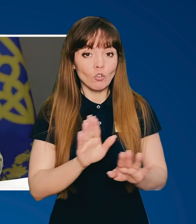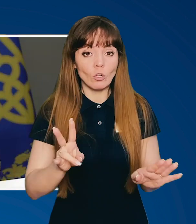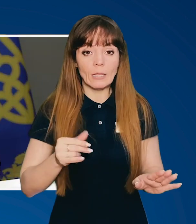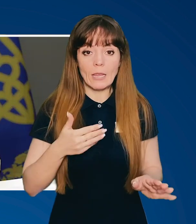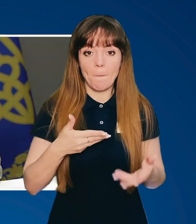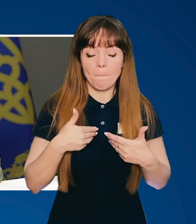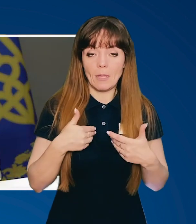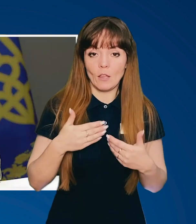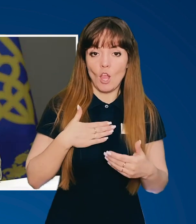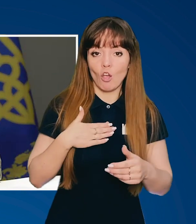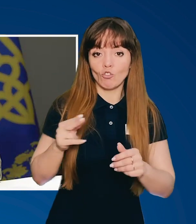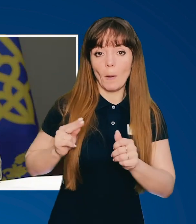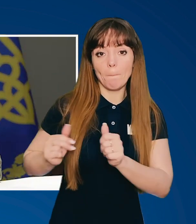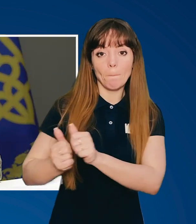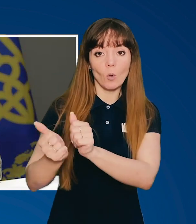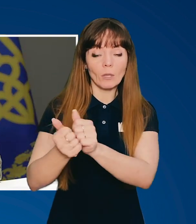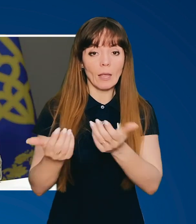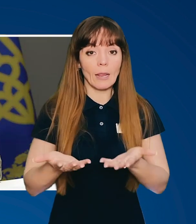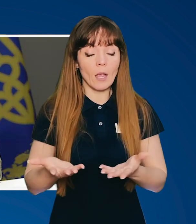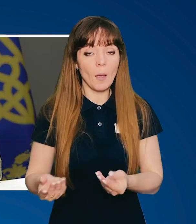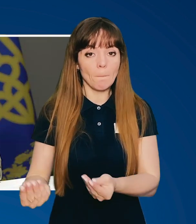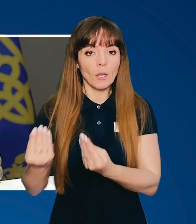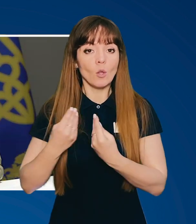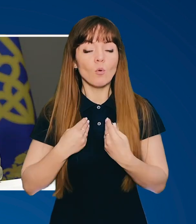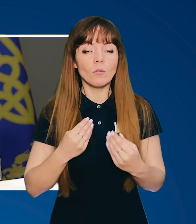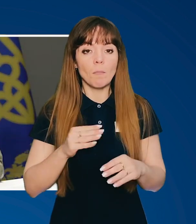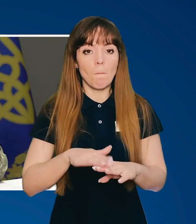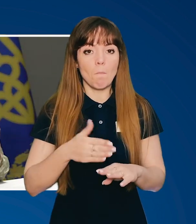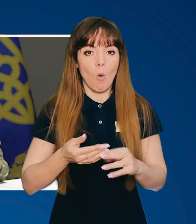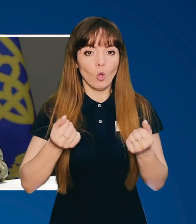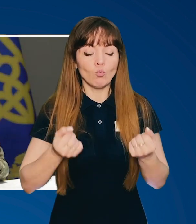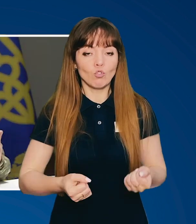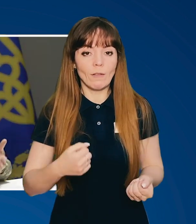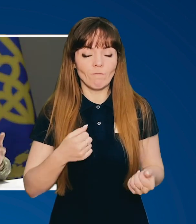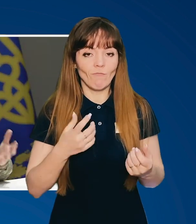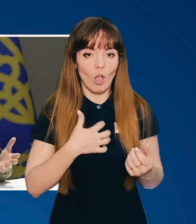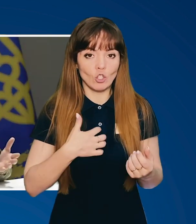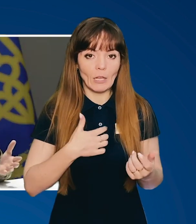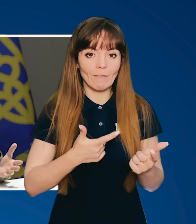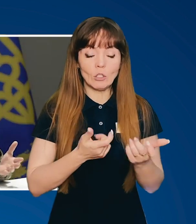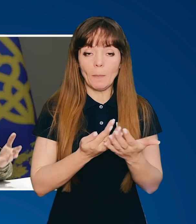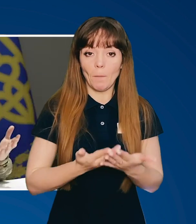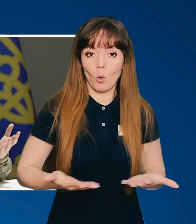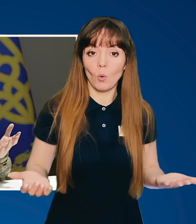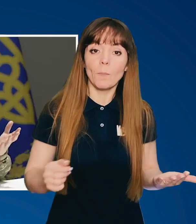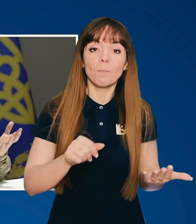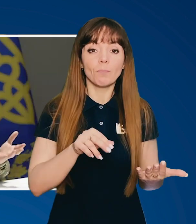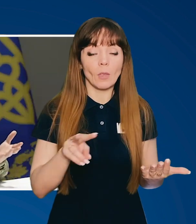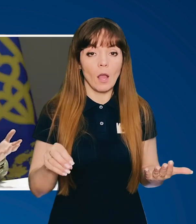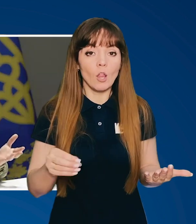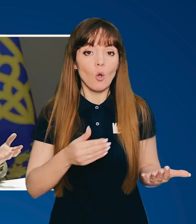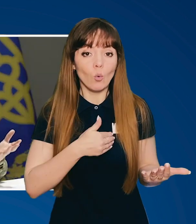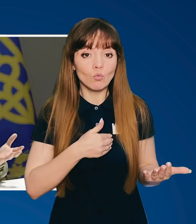мене наші партнери, які нам передають потужну, важливу зброю. Але хочу ще